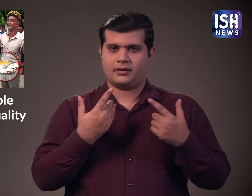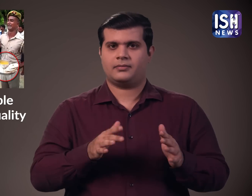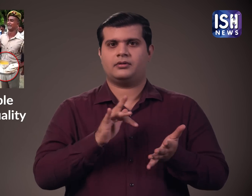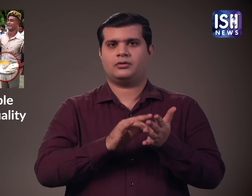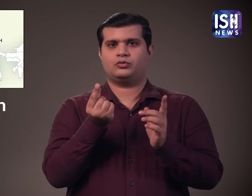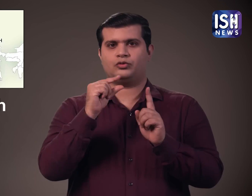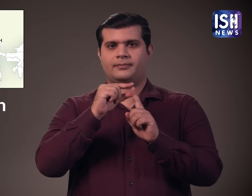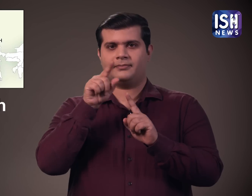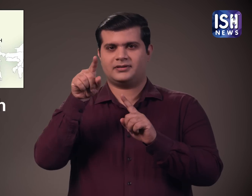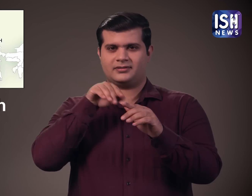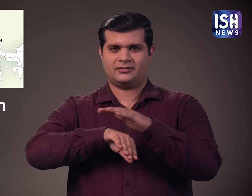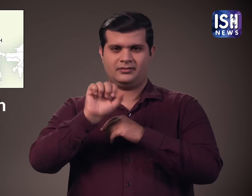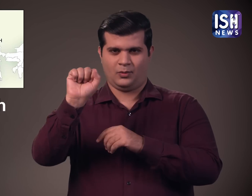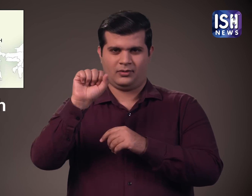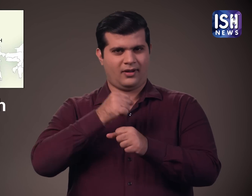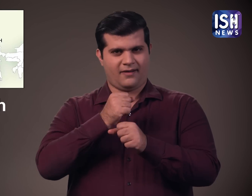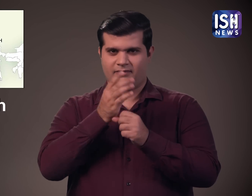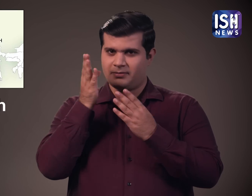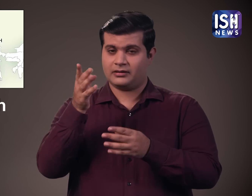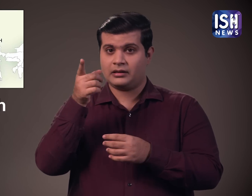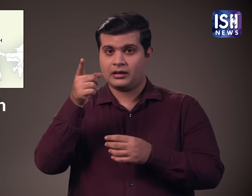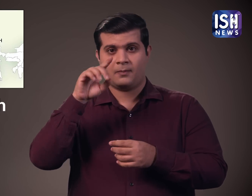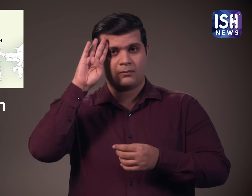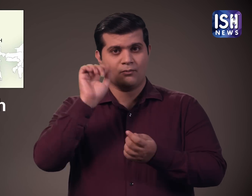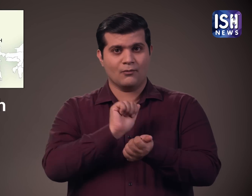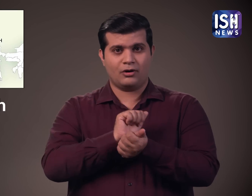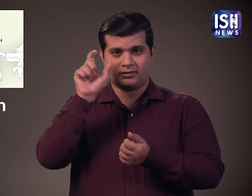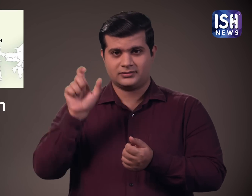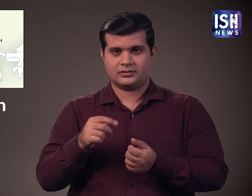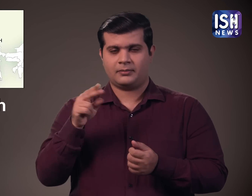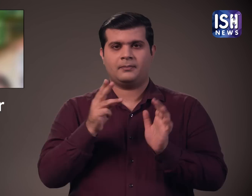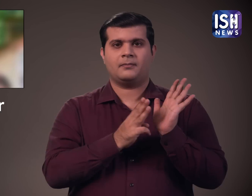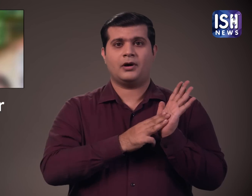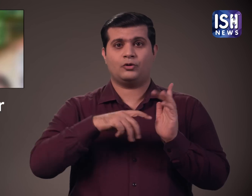घटना हुई मनोच कुमार उत्तरप्रदेश शरकार के पुलिस बल में एक पुलिस कर्मी है